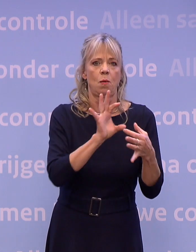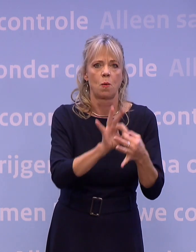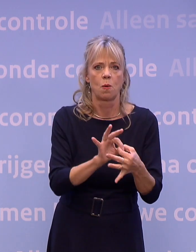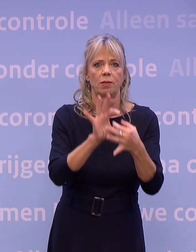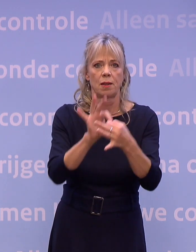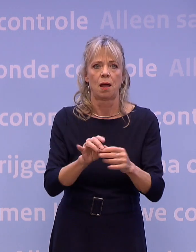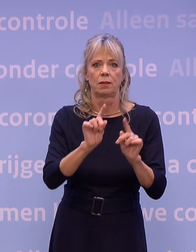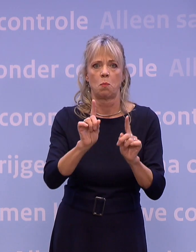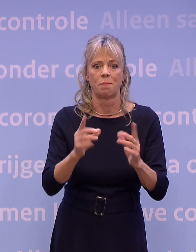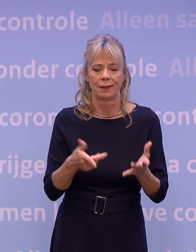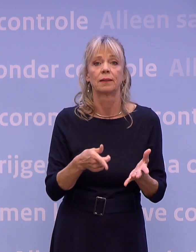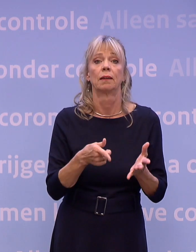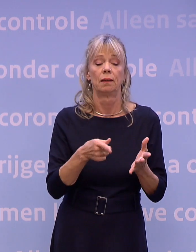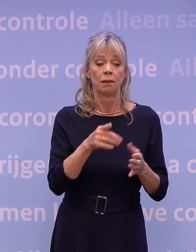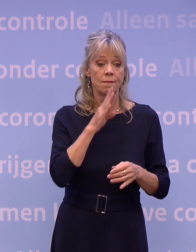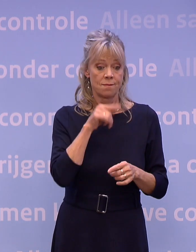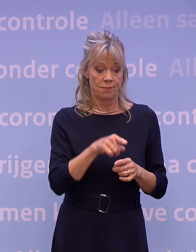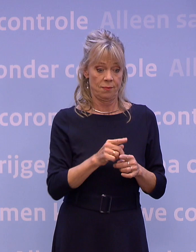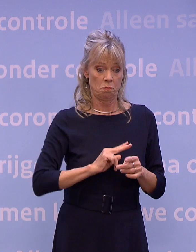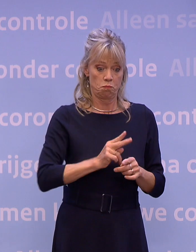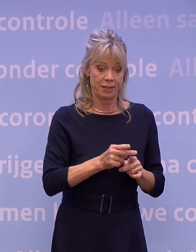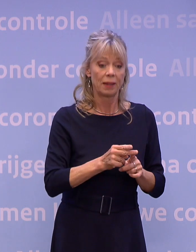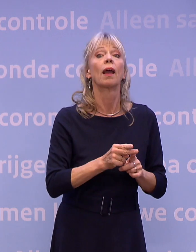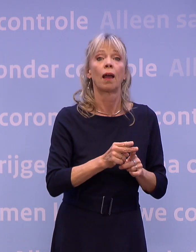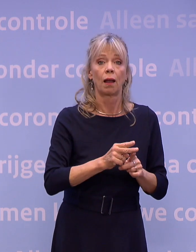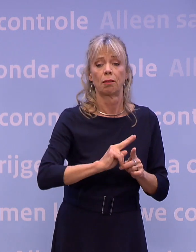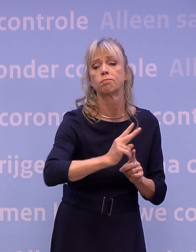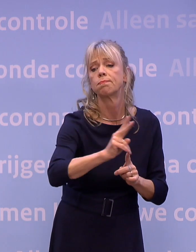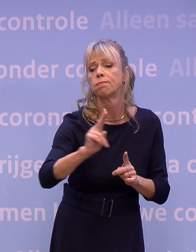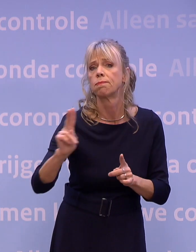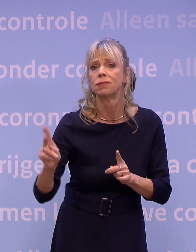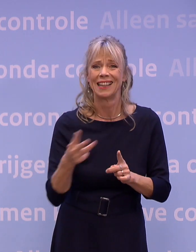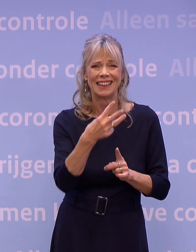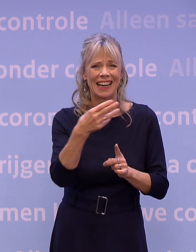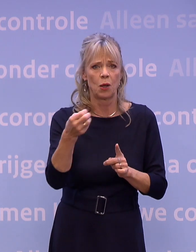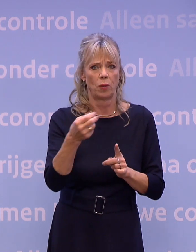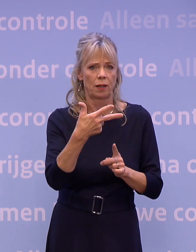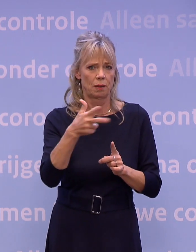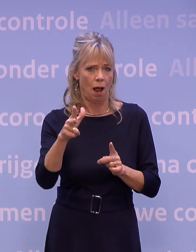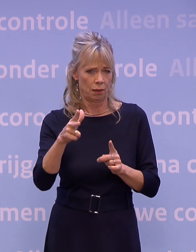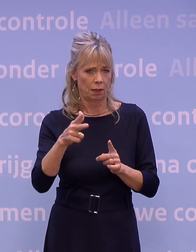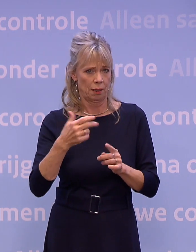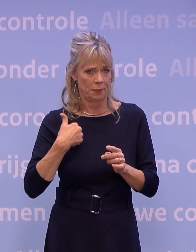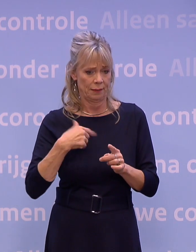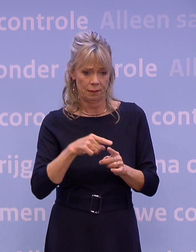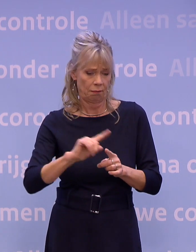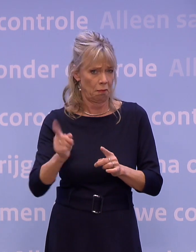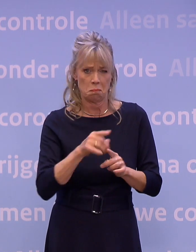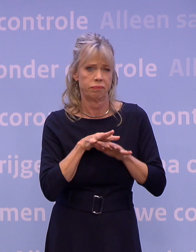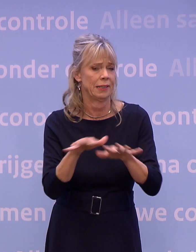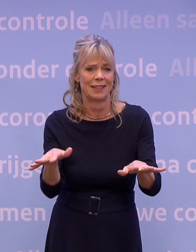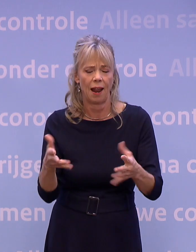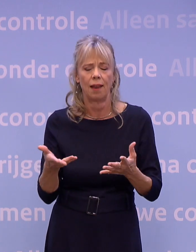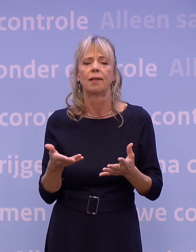cluster in de horeca kan namelijk uitschieters hebben tot 380 besmette personen. En dan gaat het heel snel. Feit